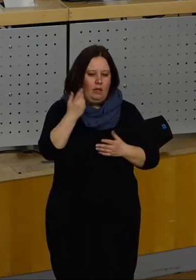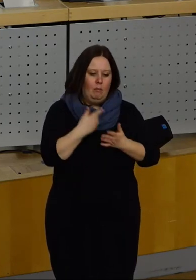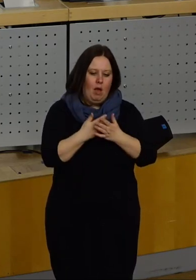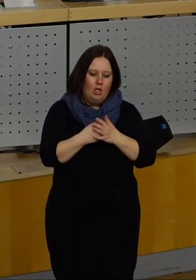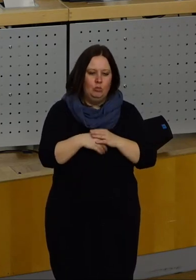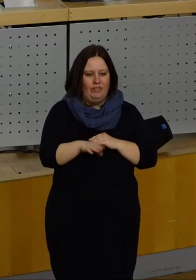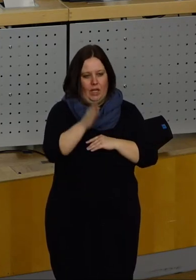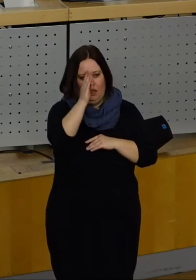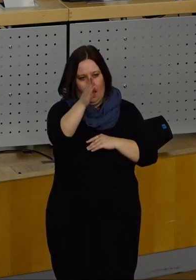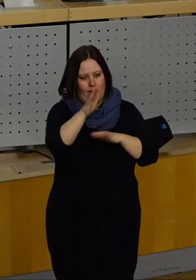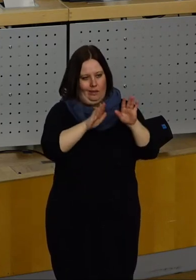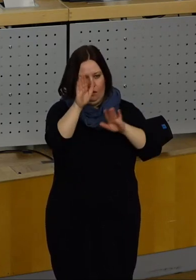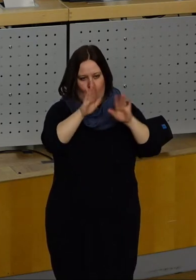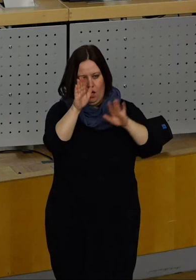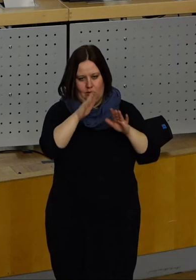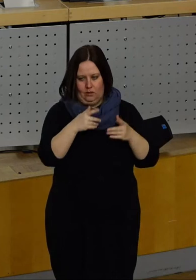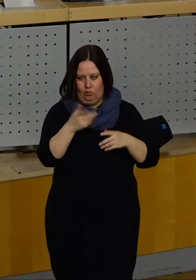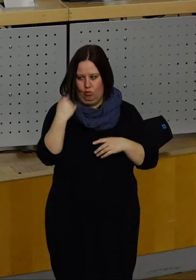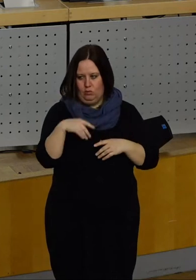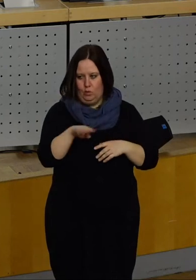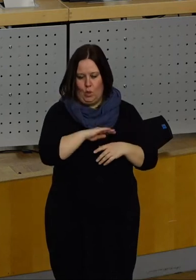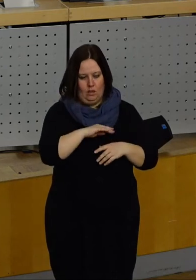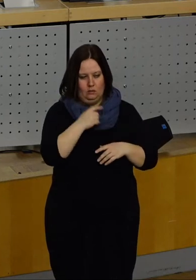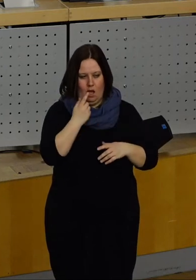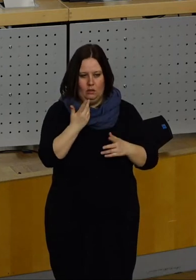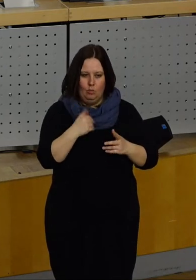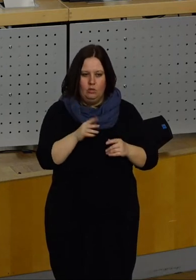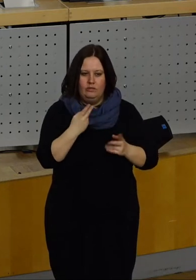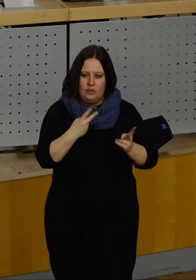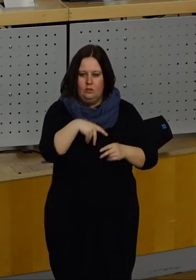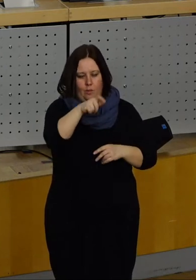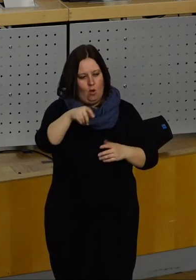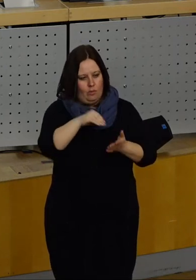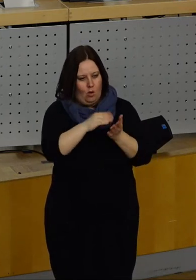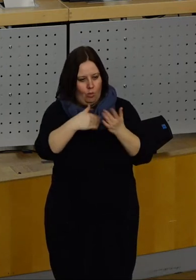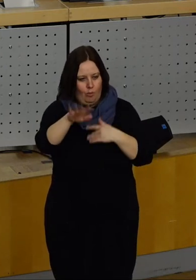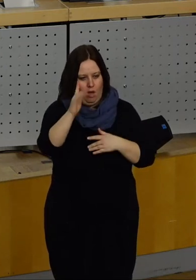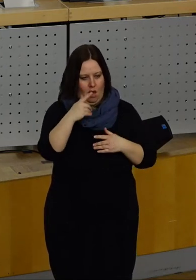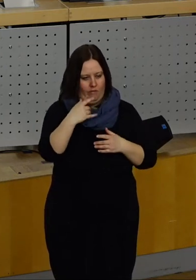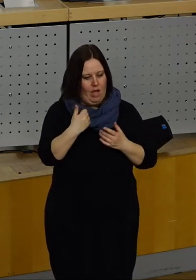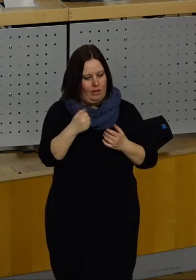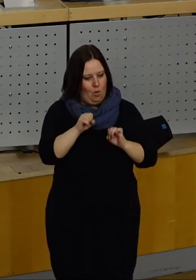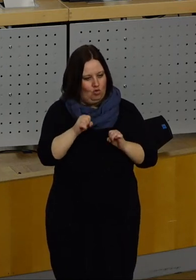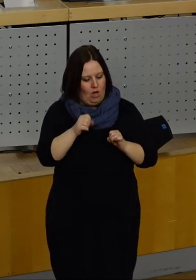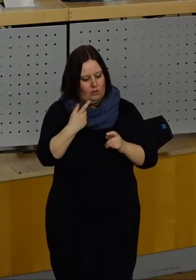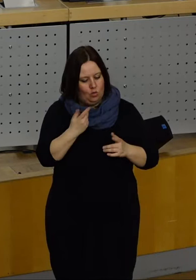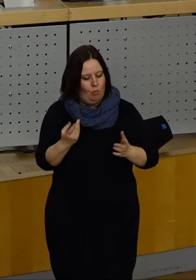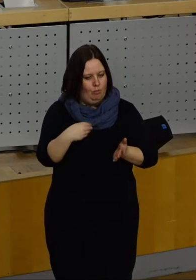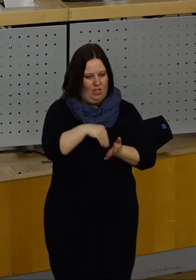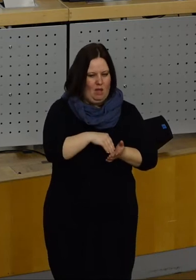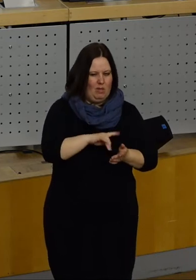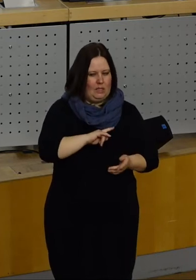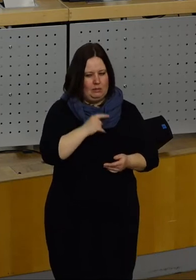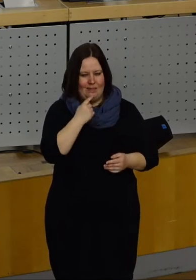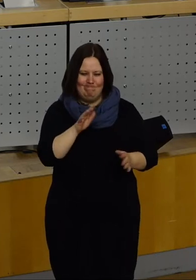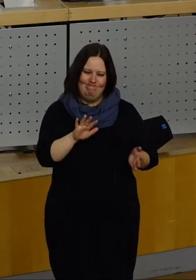direkten Demokratie, und das hat der Kollege Sturm gerade ausgeführt, ein Mehr an Bürgerbeteiligung, einen Ausweg aus diesem Dilemma. Ich sage